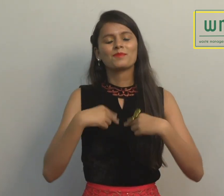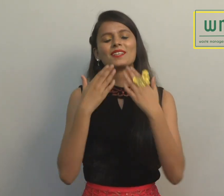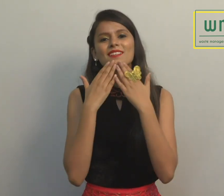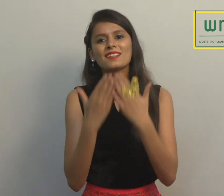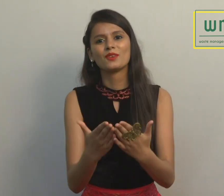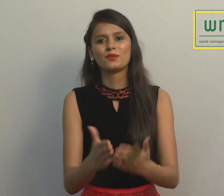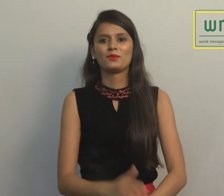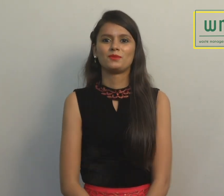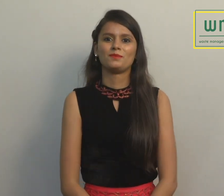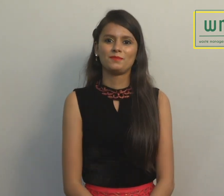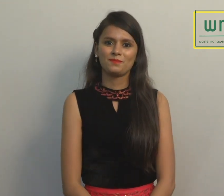ना करें बहुत बहुत धन्यवाद